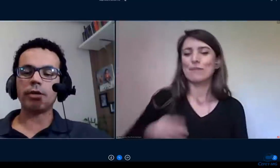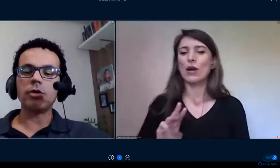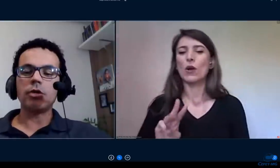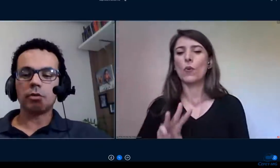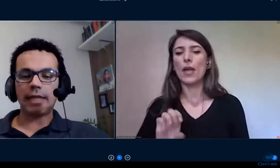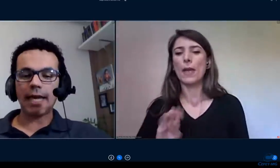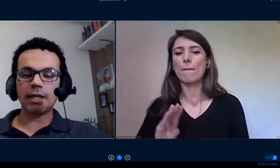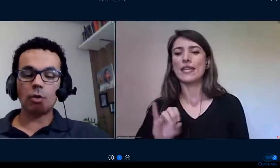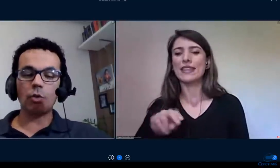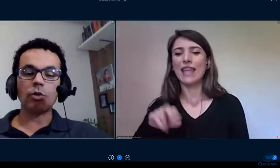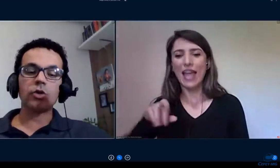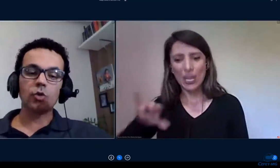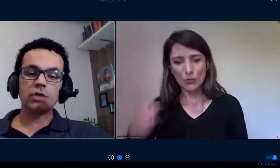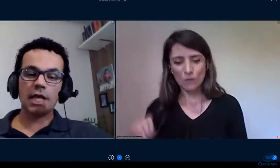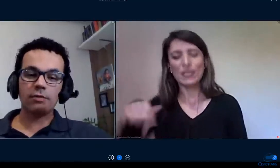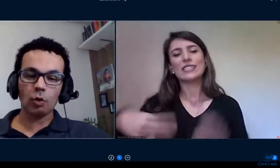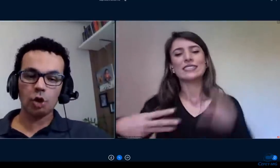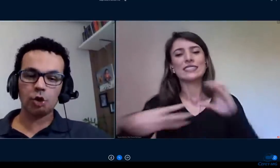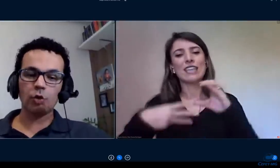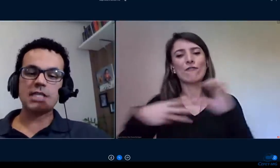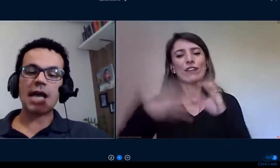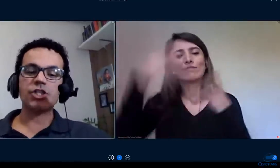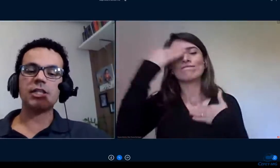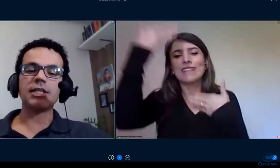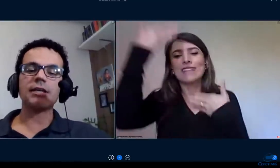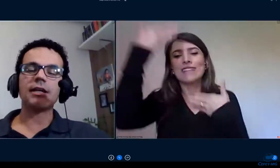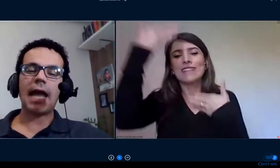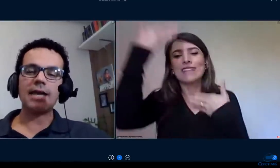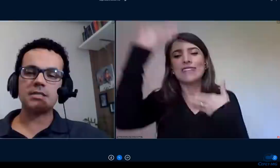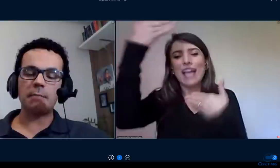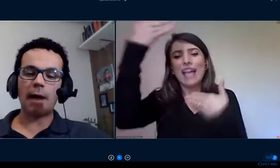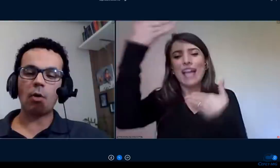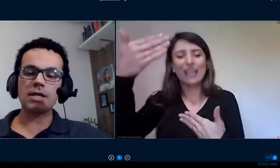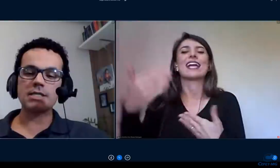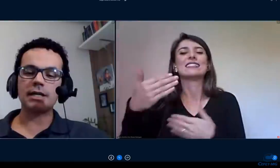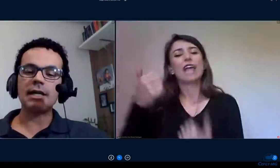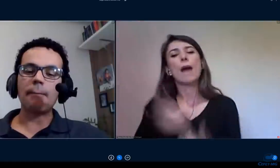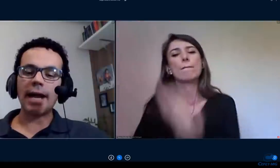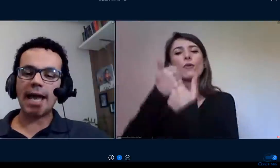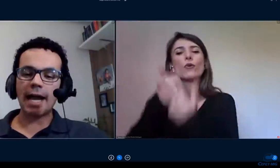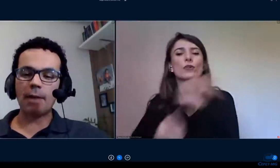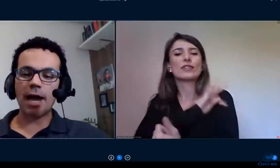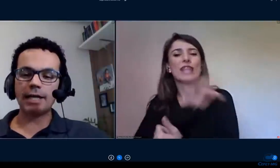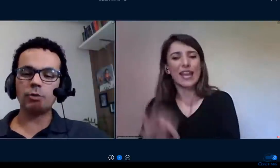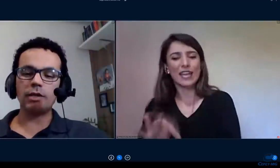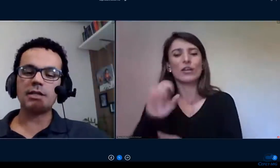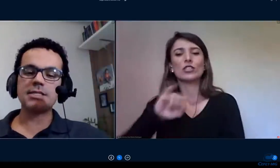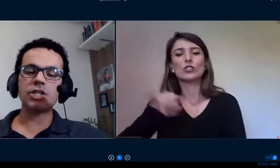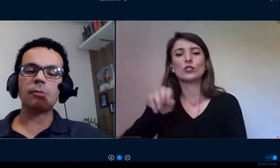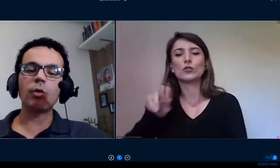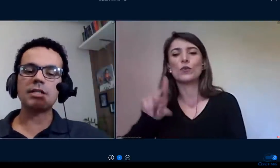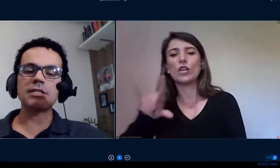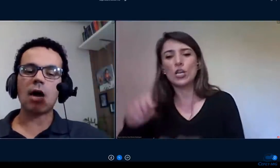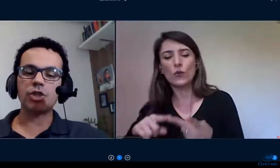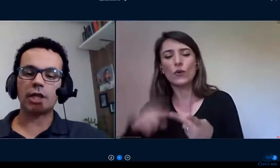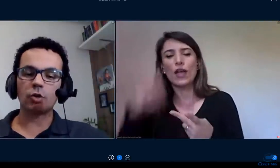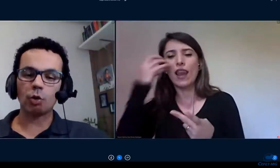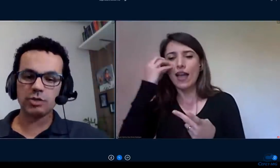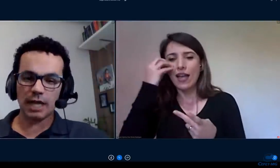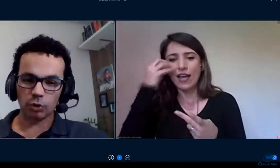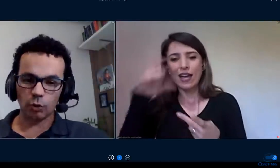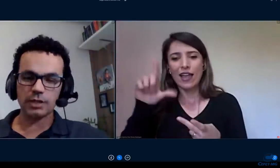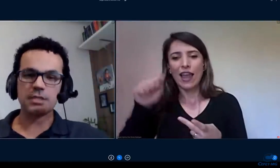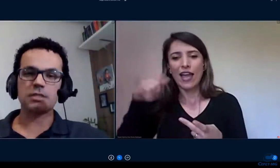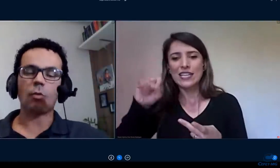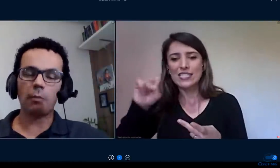o apoio técnico do servidor Júlio Sardinha Laís e Barbosa Maiara Marinho e deseja muita saúde a